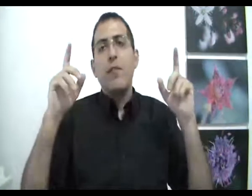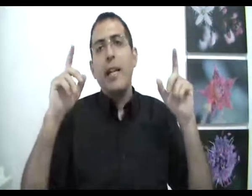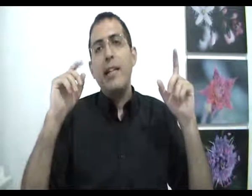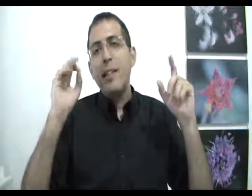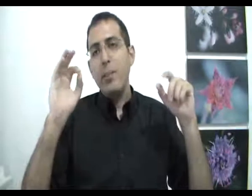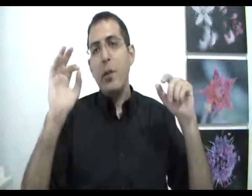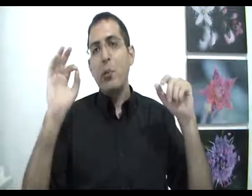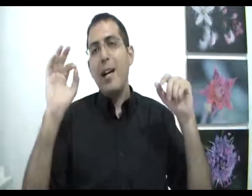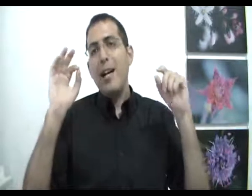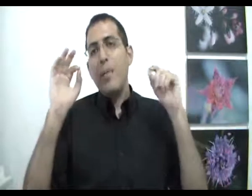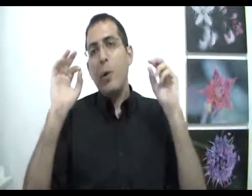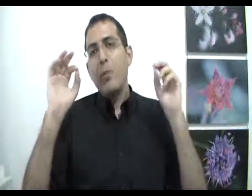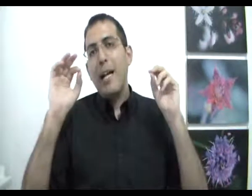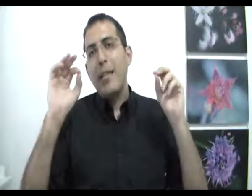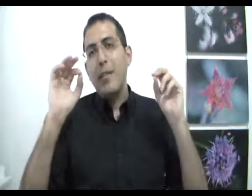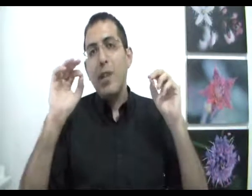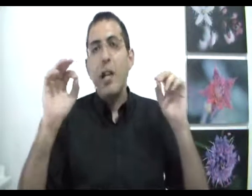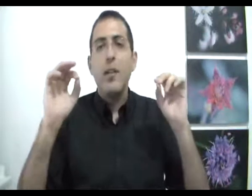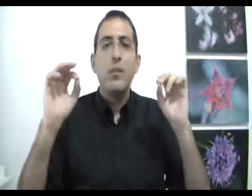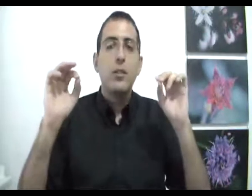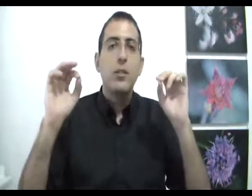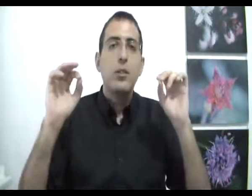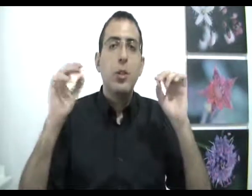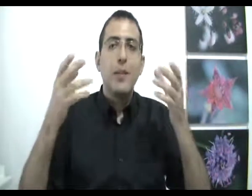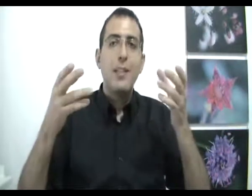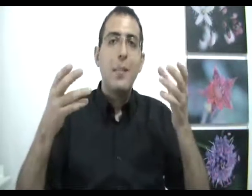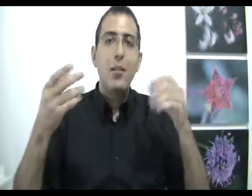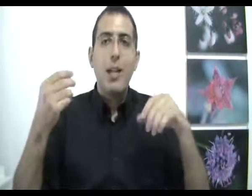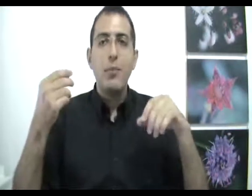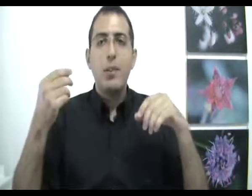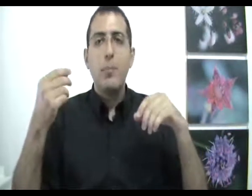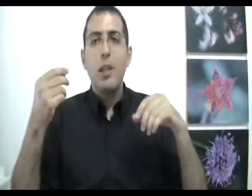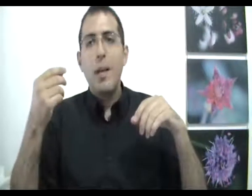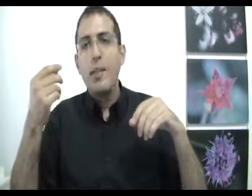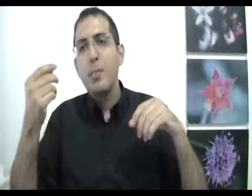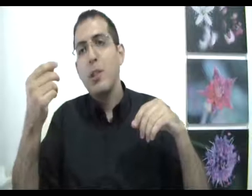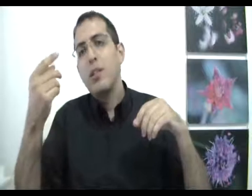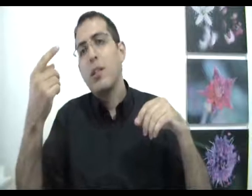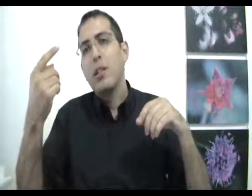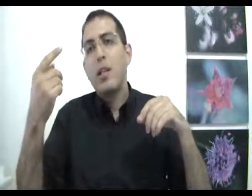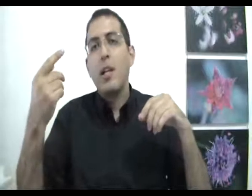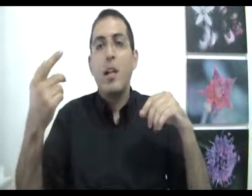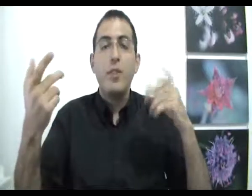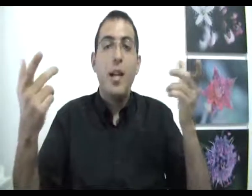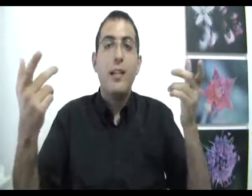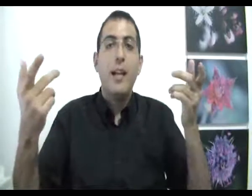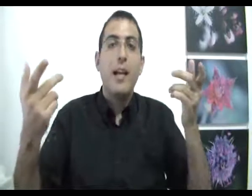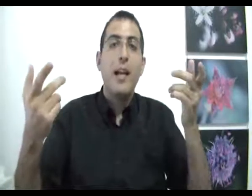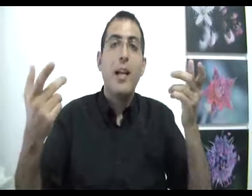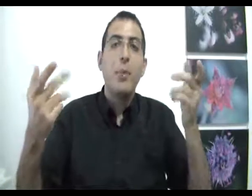וניתן פה נקודה מאוד מעניינת והיא שמצד אמת השאלה הזאת היא טיפשית למה היא טיפשית? כי אפשר להגיד רגע רגע רגע בוא